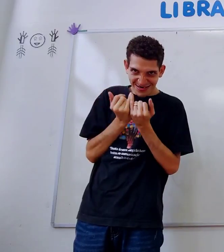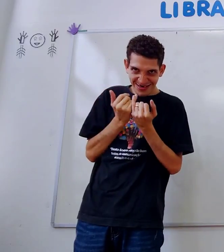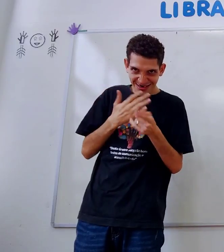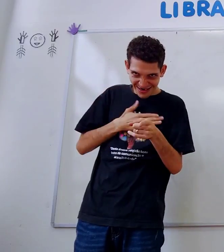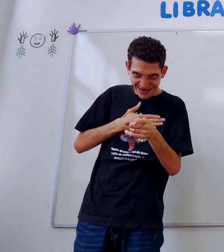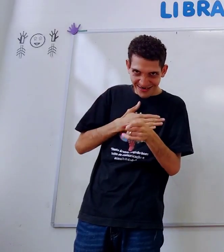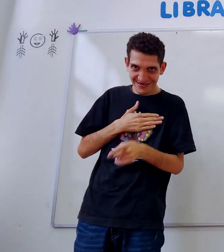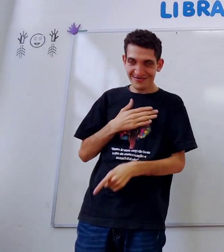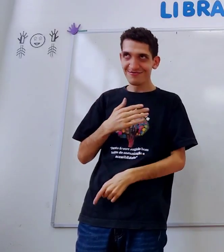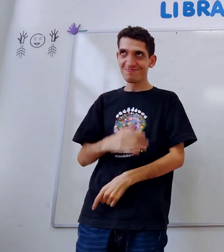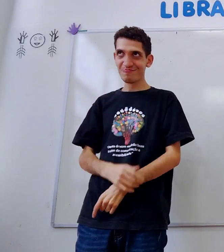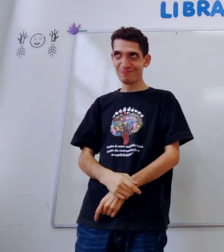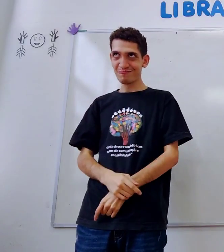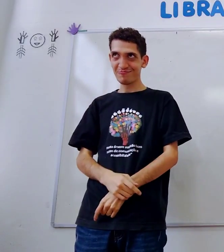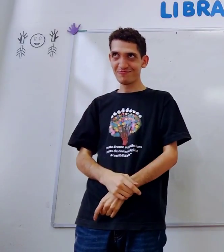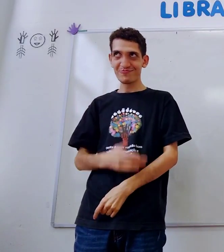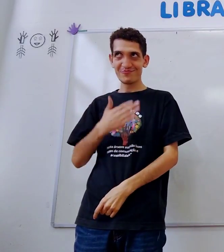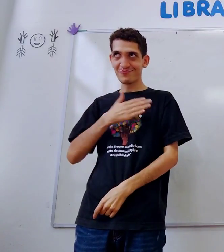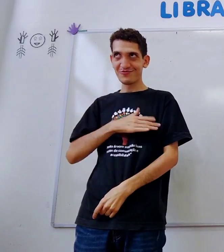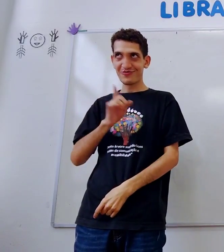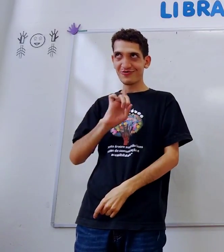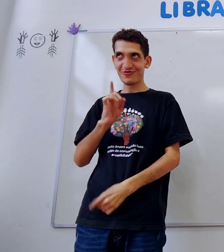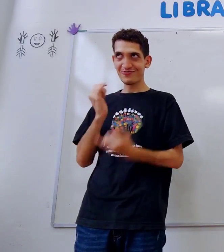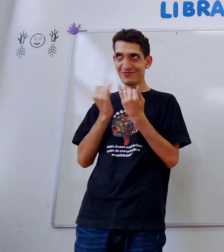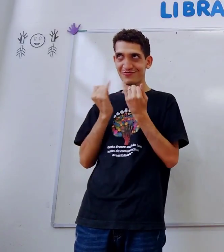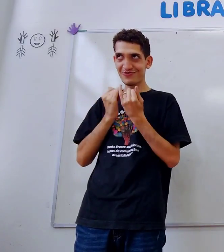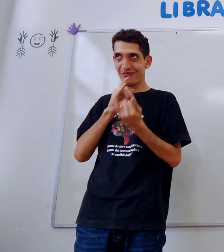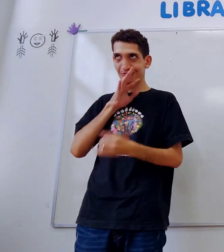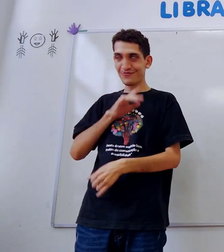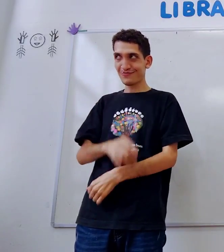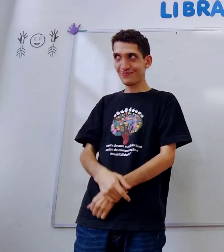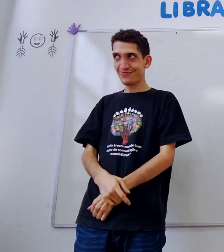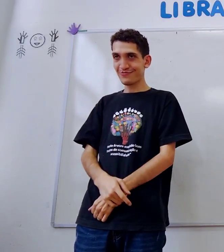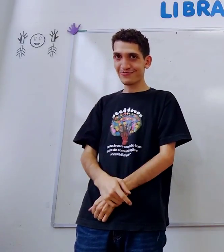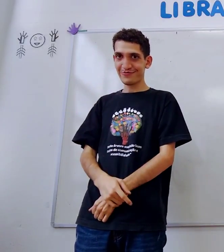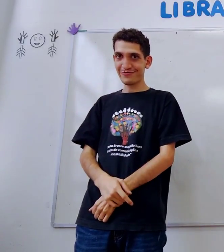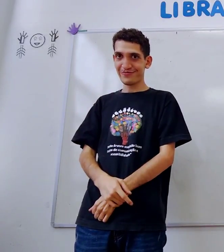de mim, ocorta, gosta, eu gosto não, ocorta ruim.